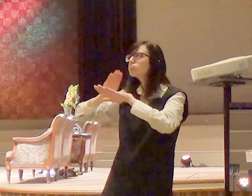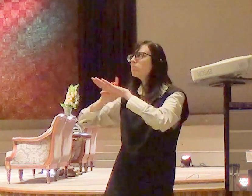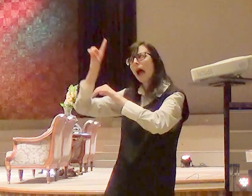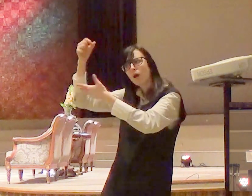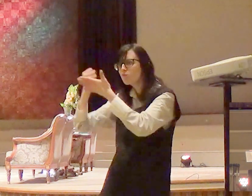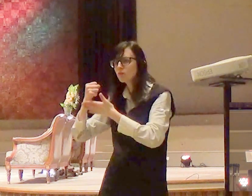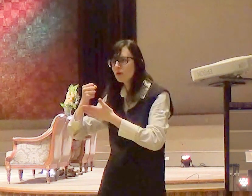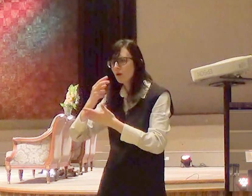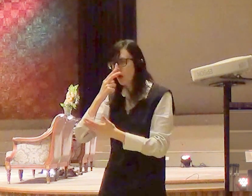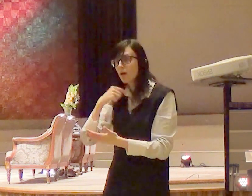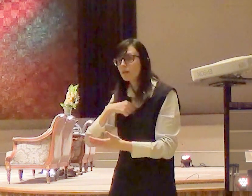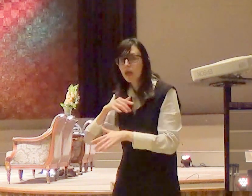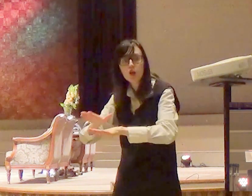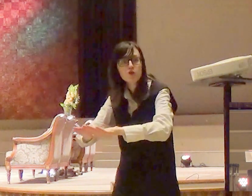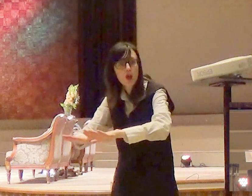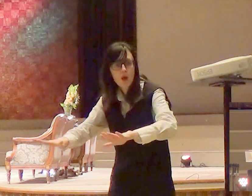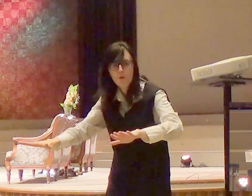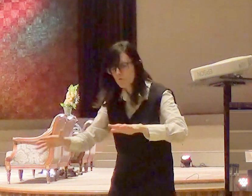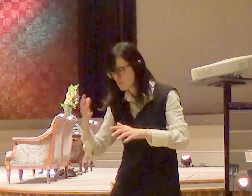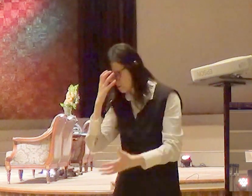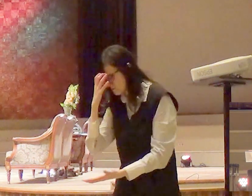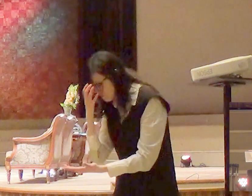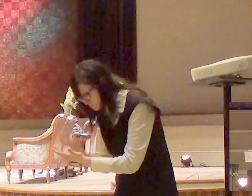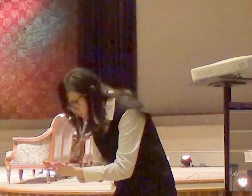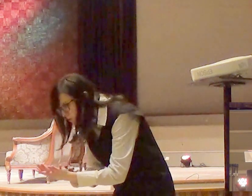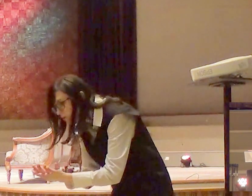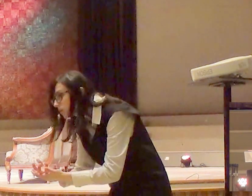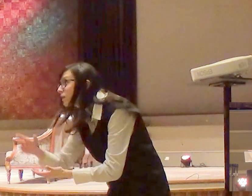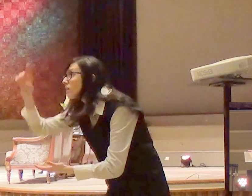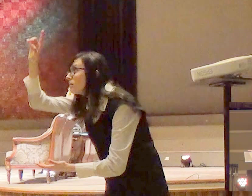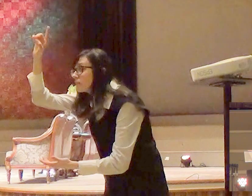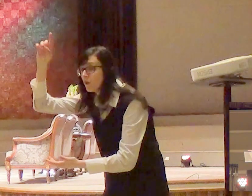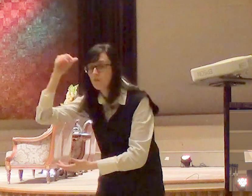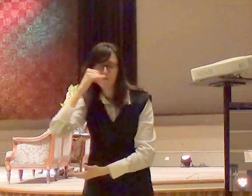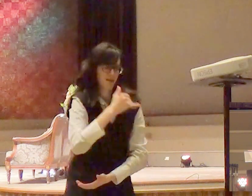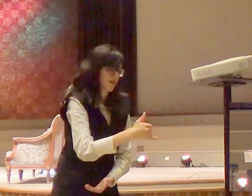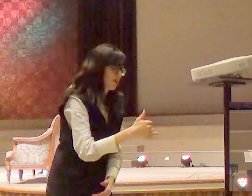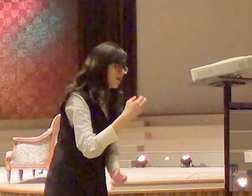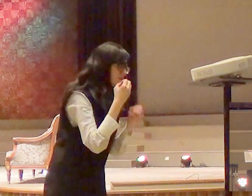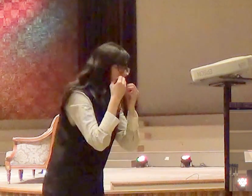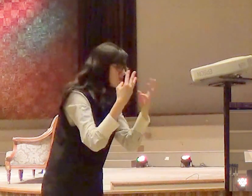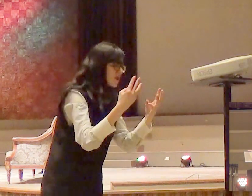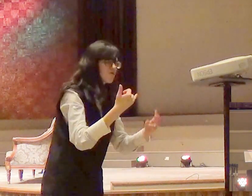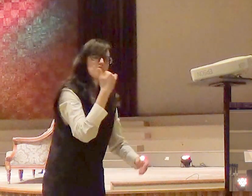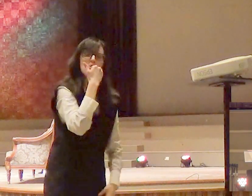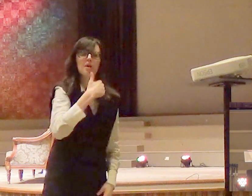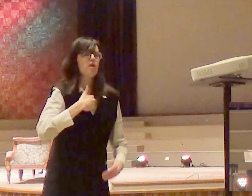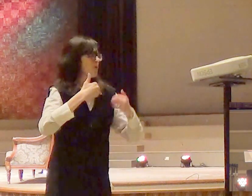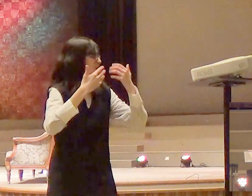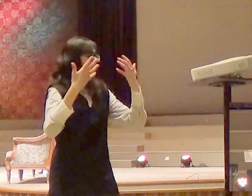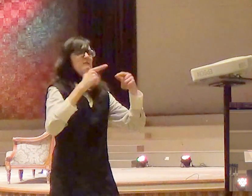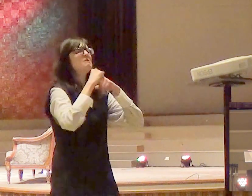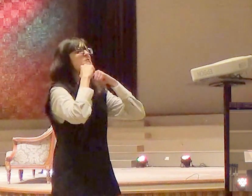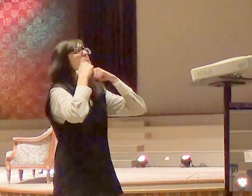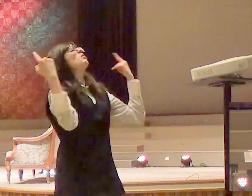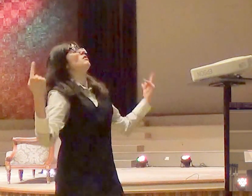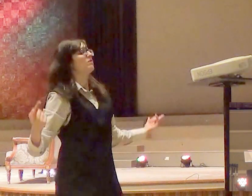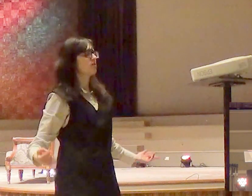ele bota a boca no pó e Deus diz assim para Moisés Moisés estou cheio eu vou acabar